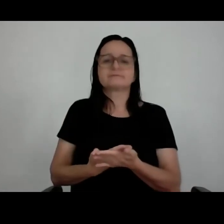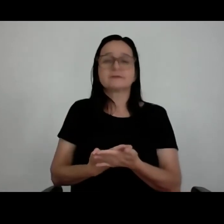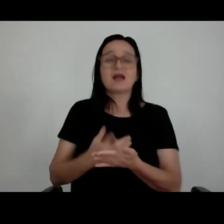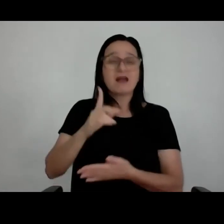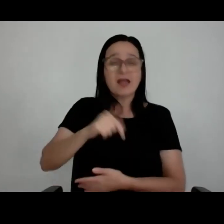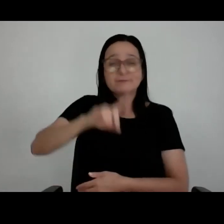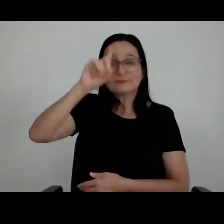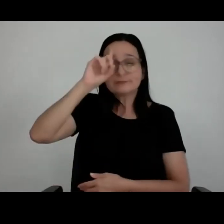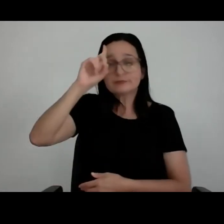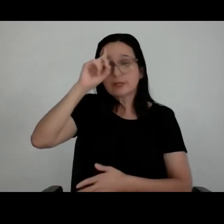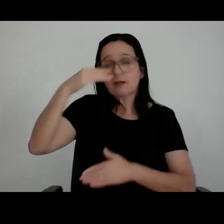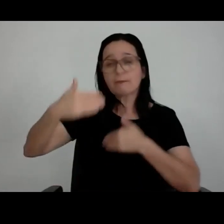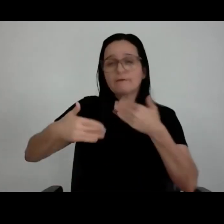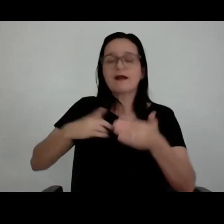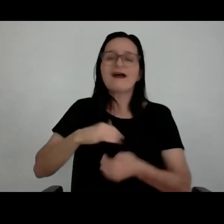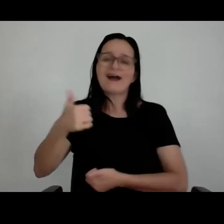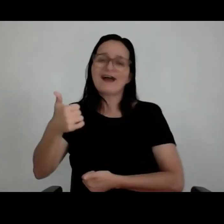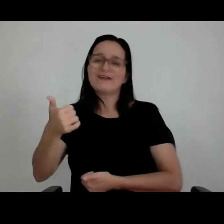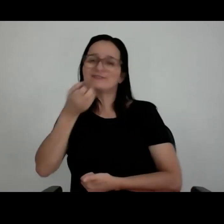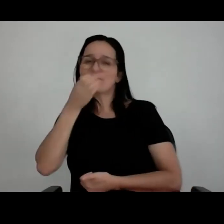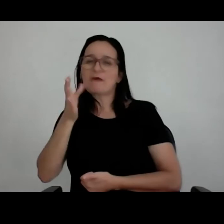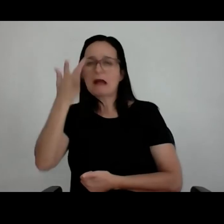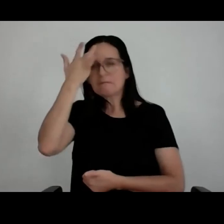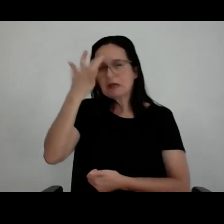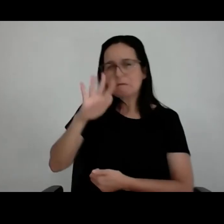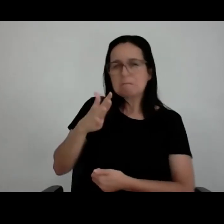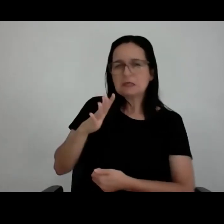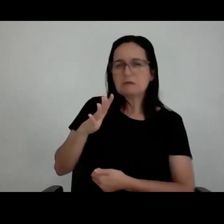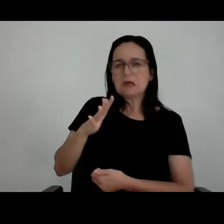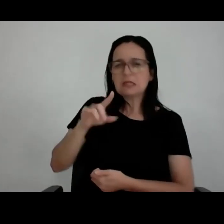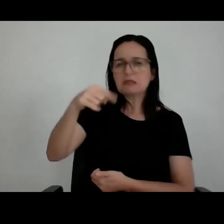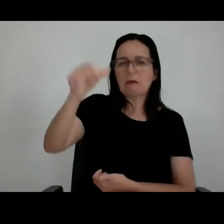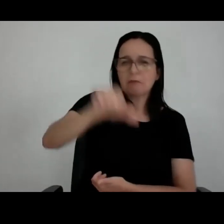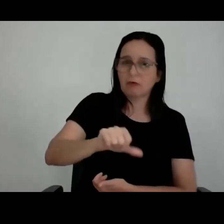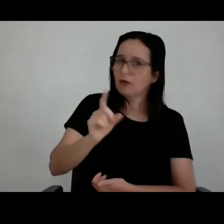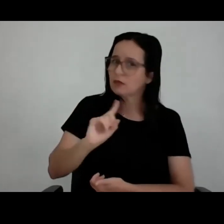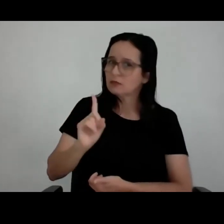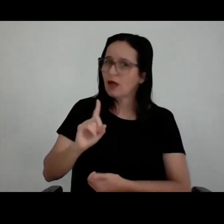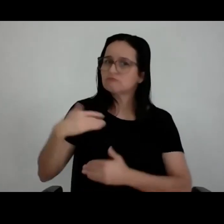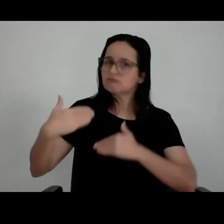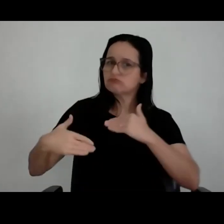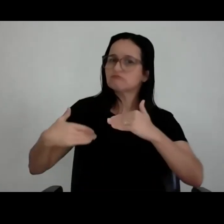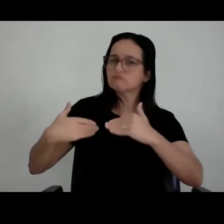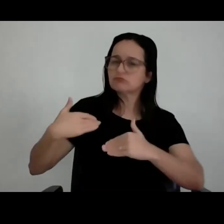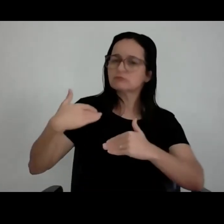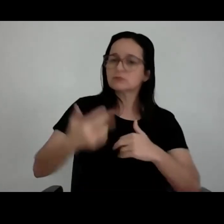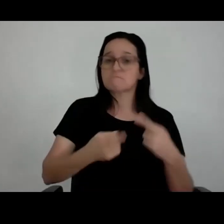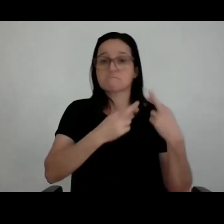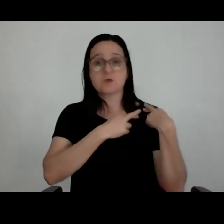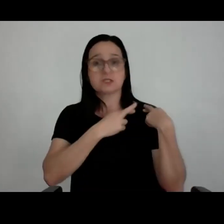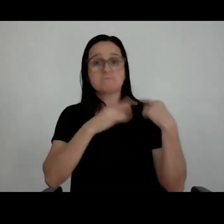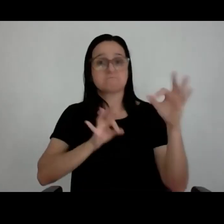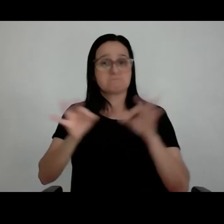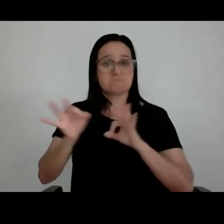Não adianta ter em você... Um dia foi ótimo, outro dia foi mais ou menos, outro dia não entregou. Para você conseguir bons projetos,